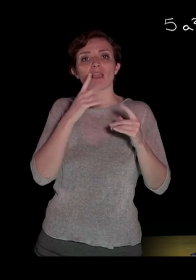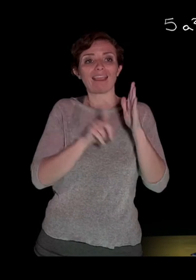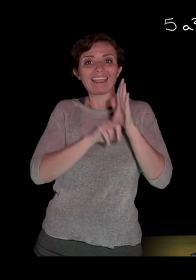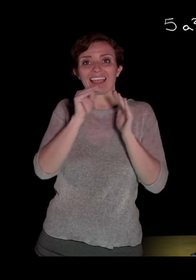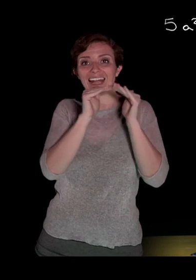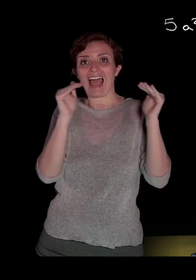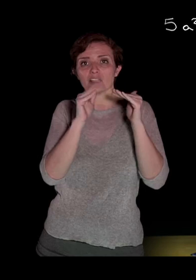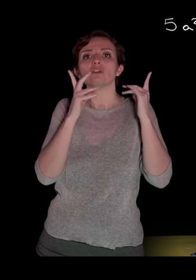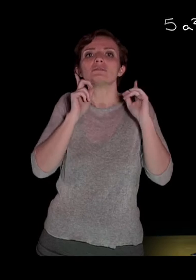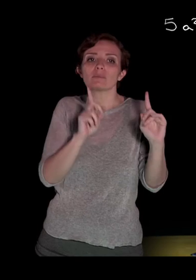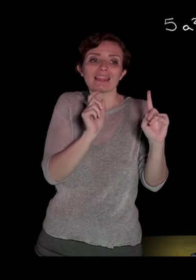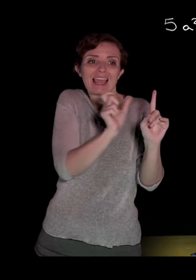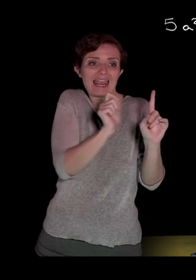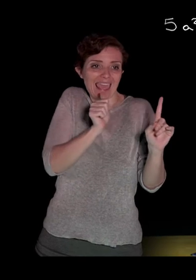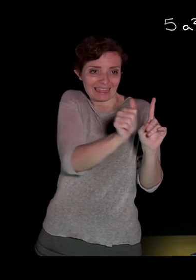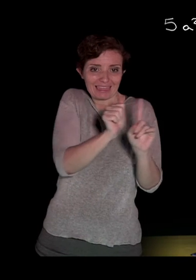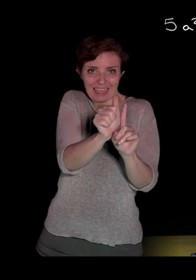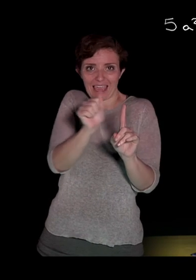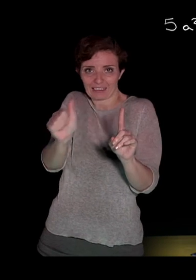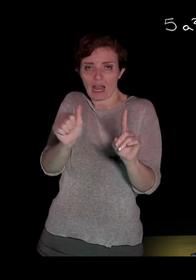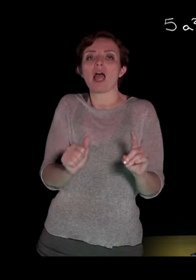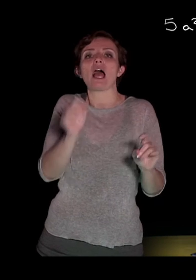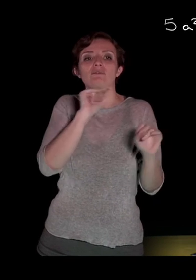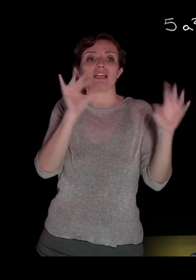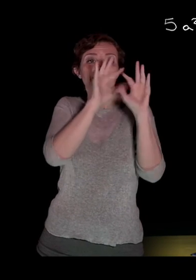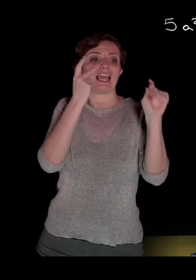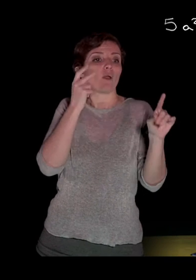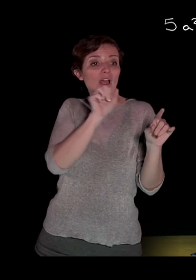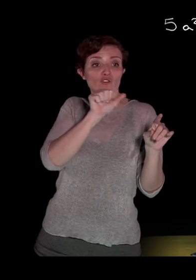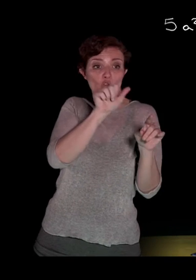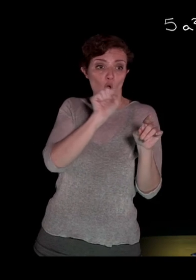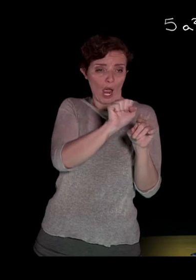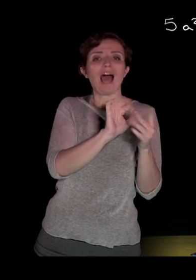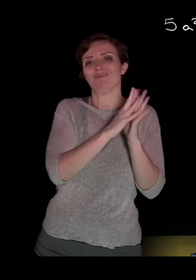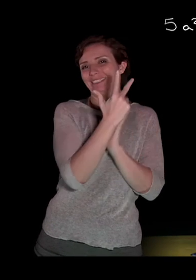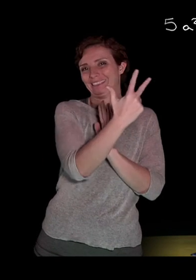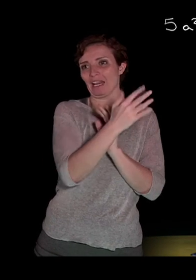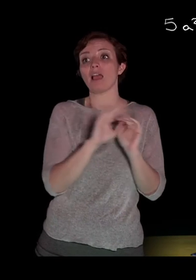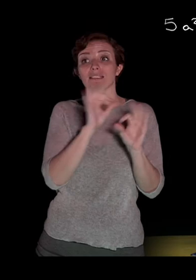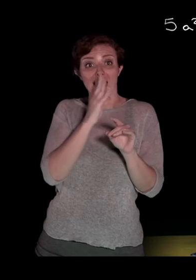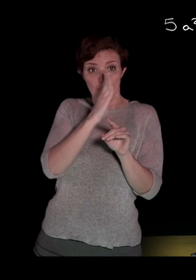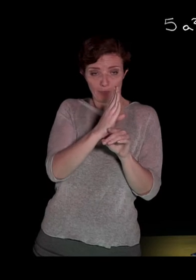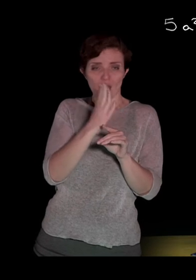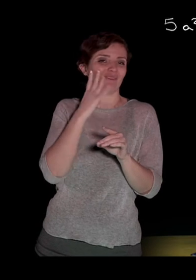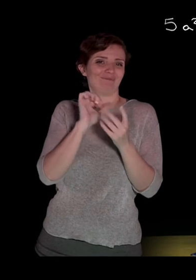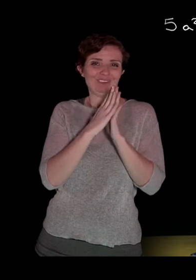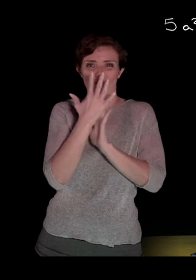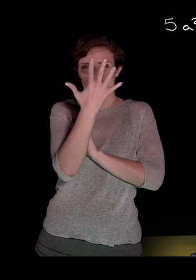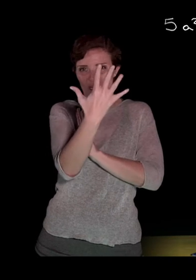e quindi, evidentemente, in questo caso, il grado del monomio rispetto alla lettera a sarà 3, b 5 evidentemente e, infine, 2 rispetto alla